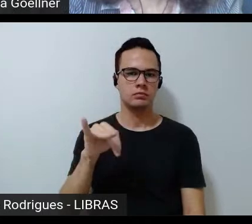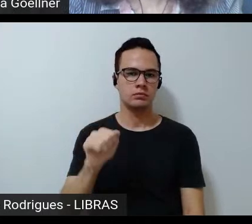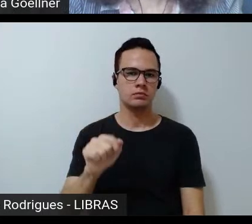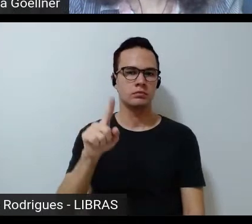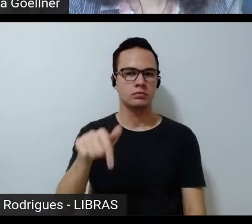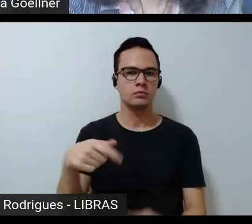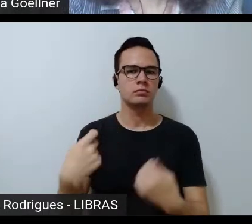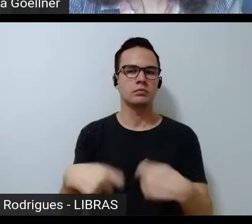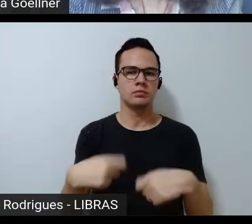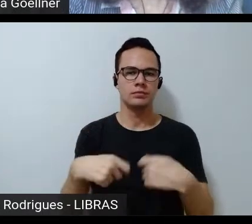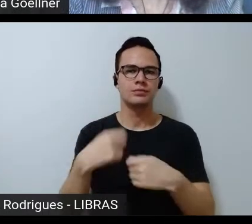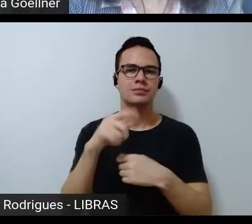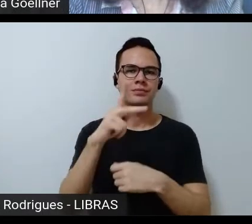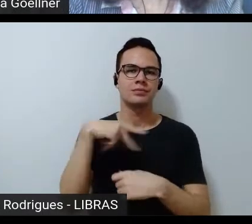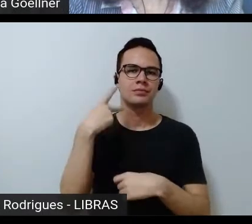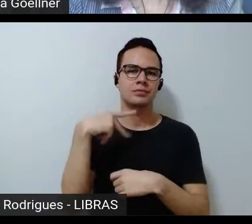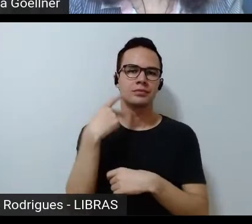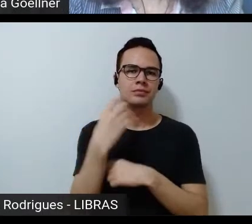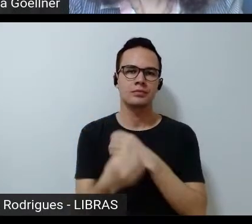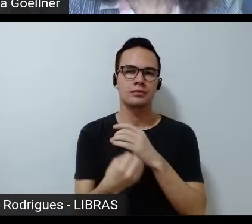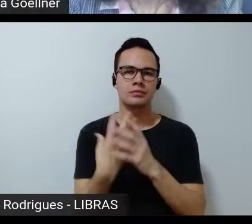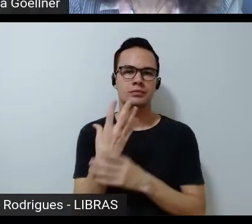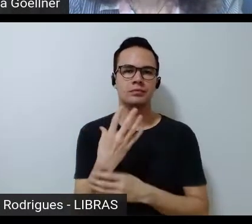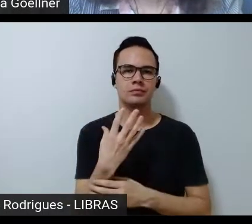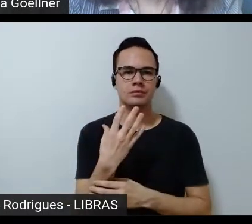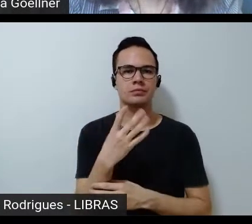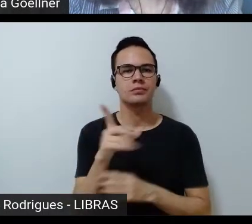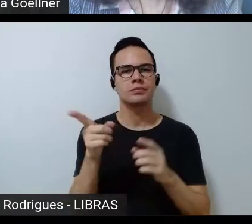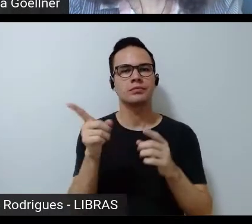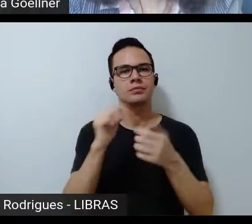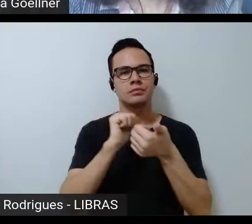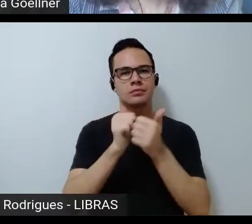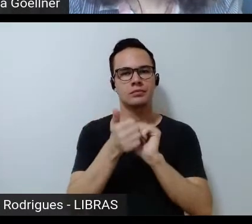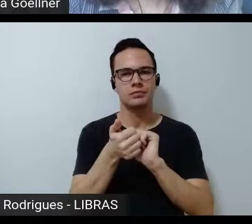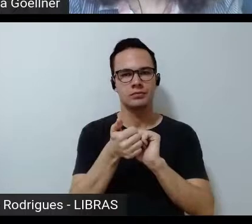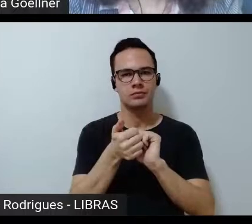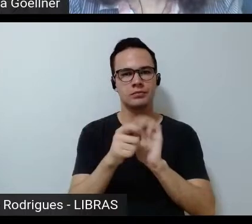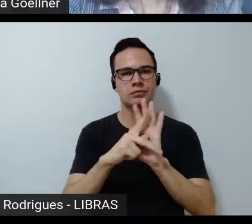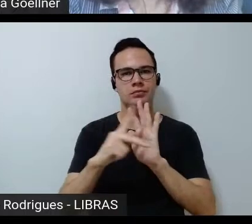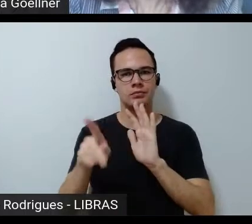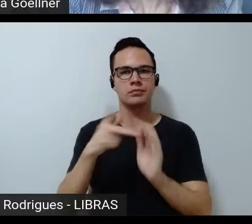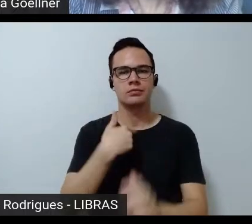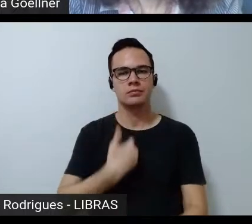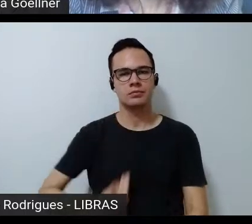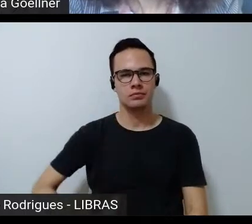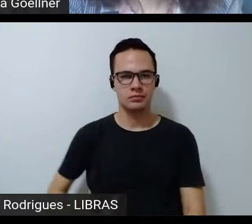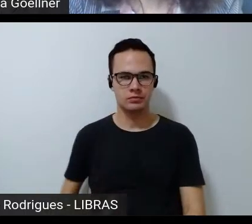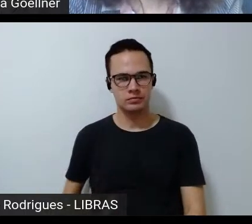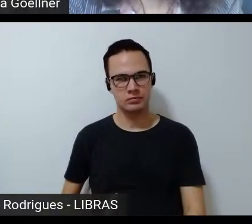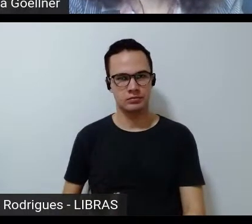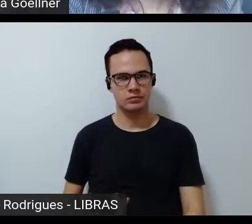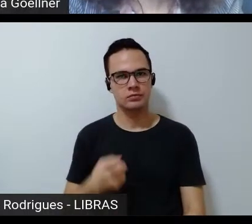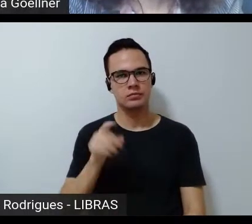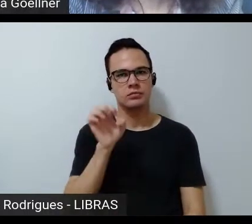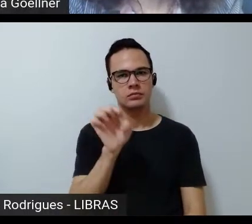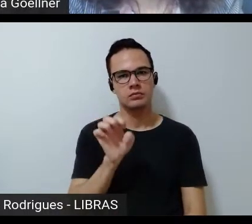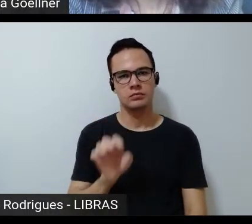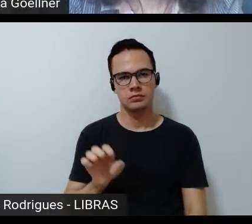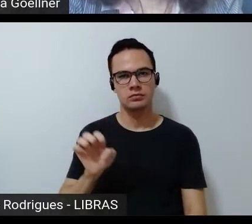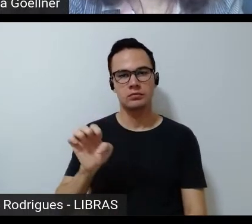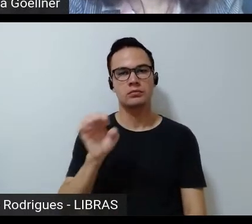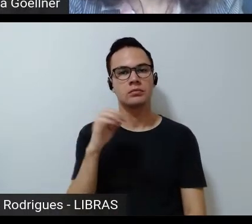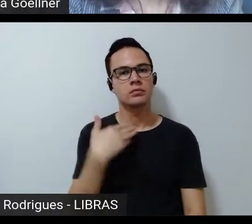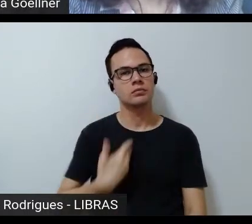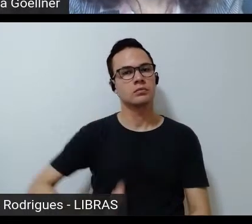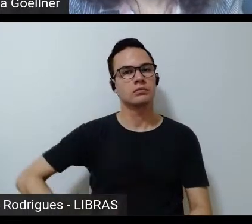necessidade de uma política de esporte uma política de governo uma política de Estado desculpa e uma política